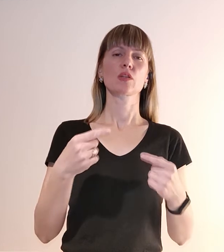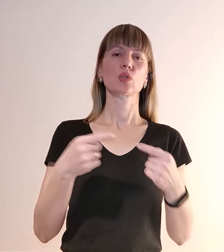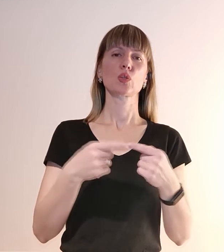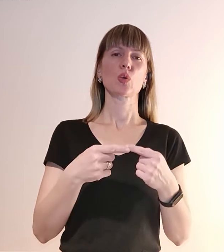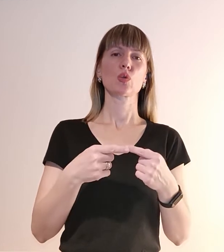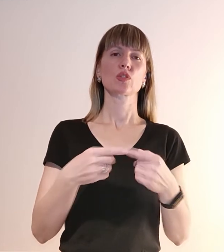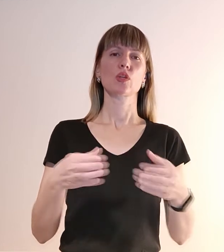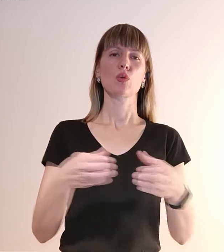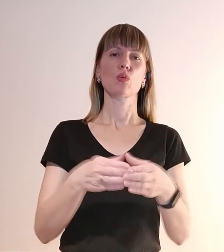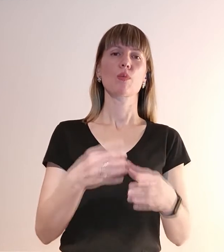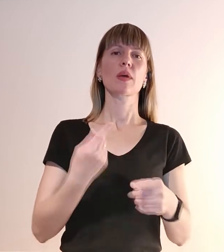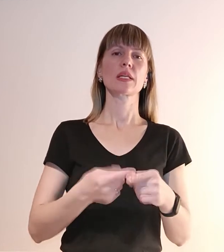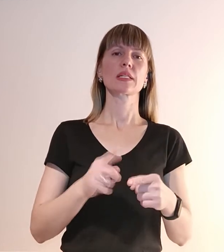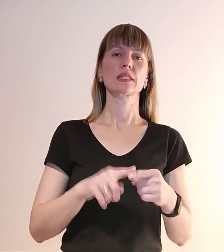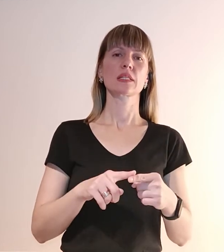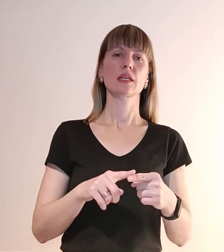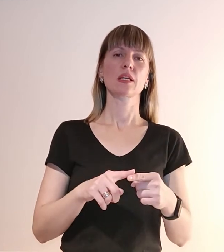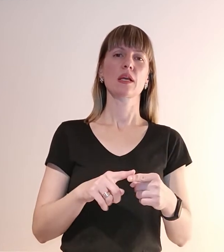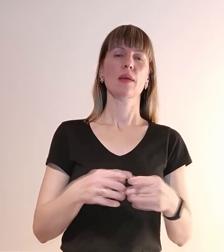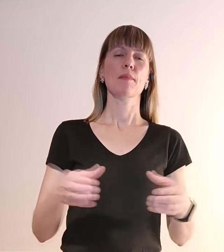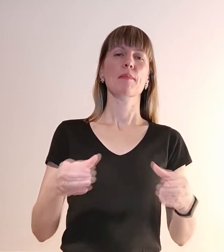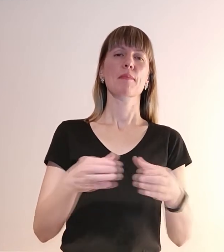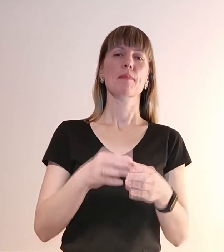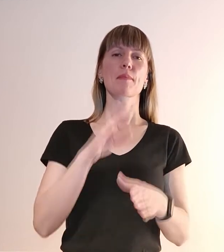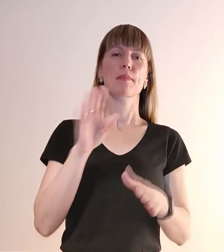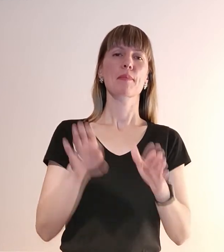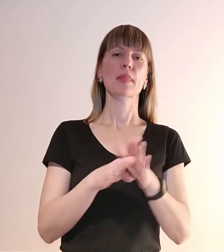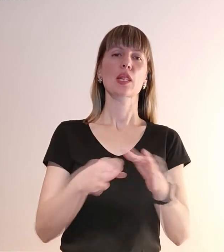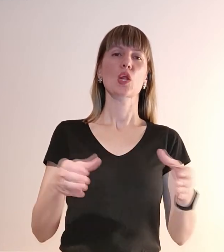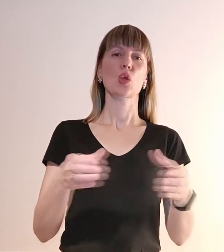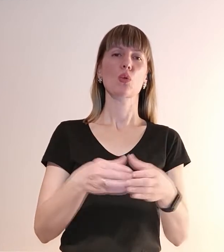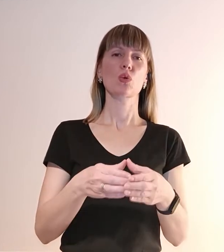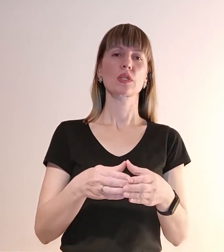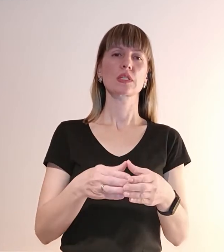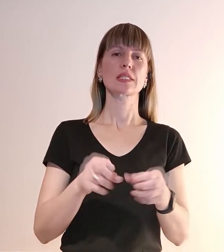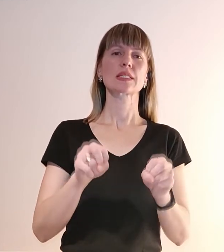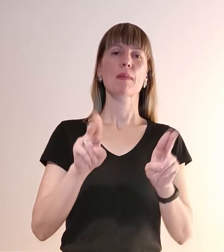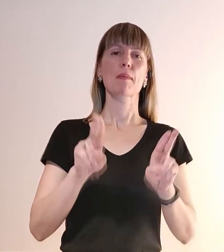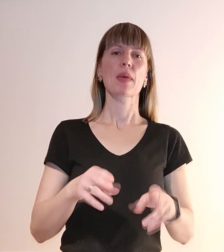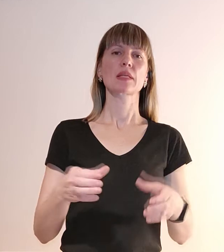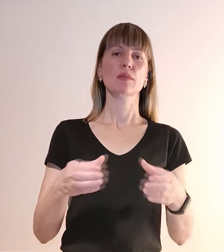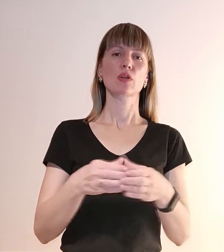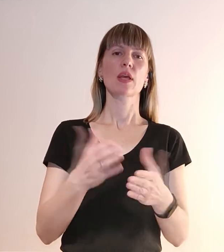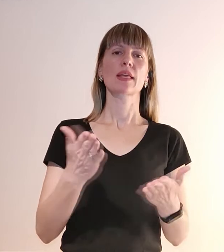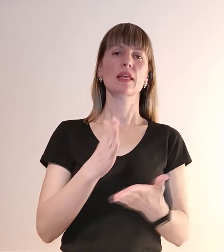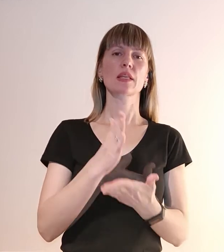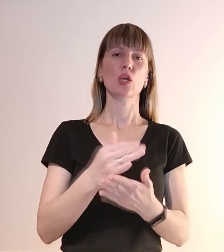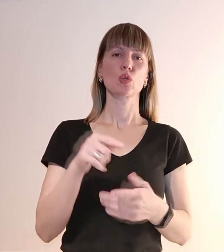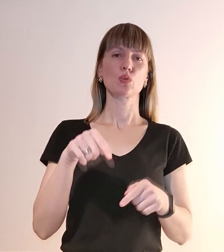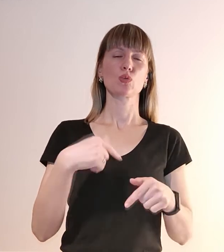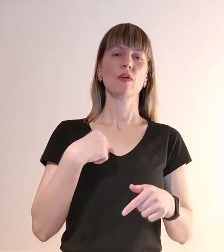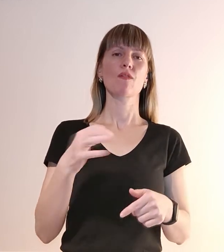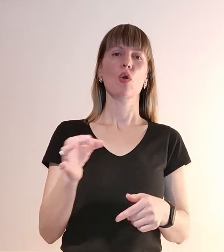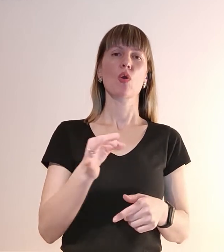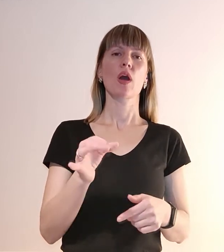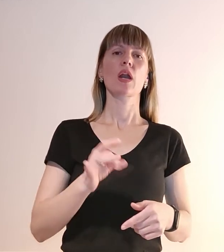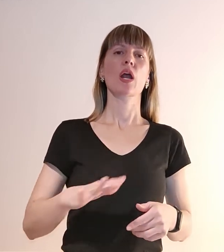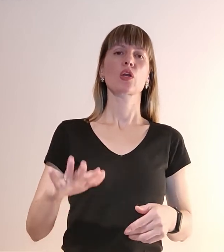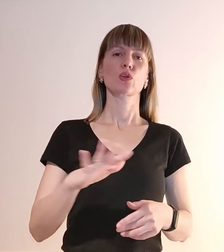це підрозділ, спецпідрозділ, який базується тут у нас в Орківському районі. Я знаю, що